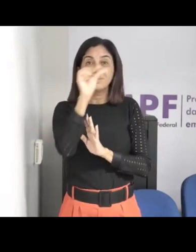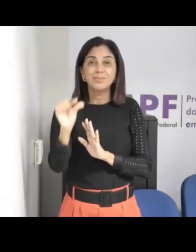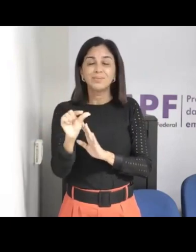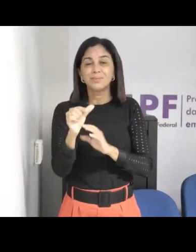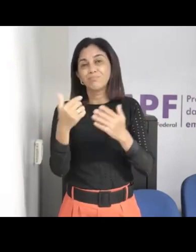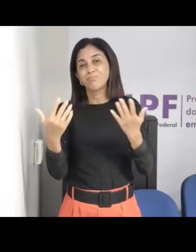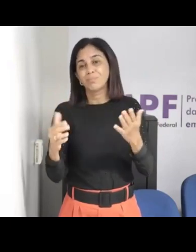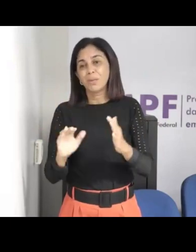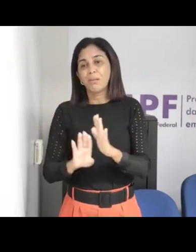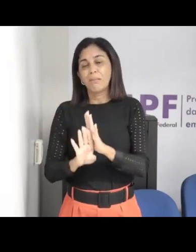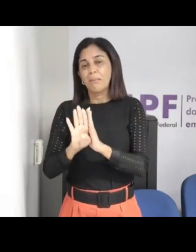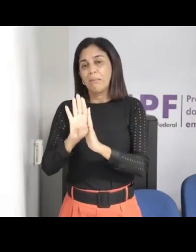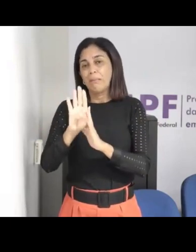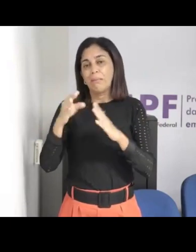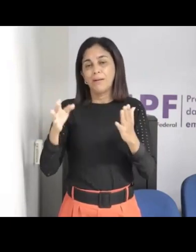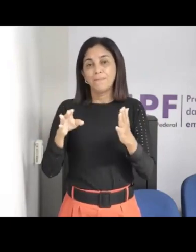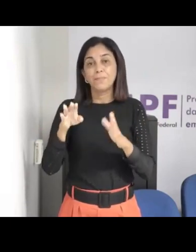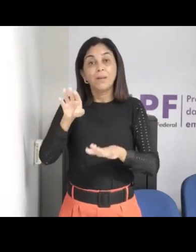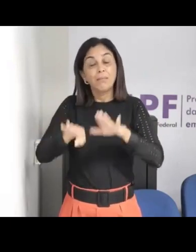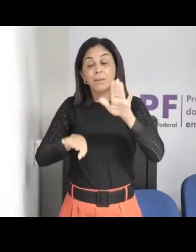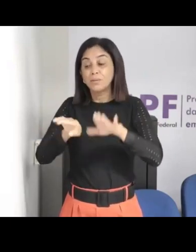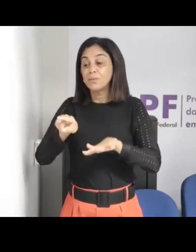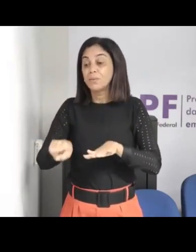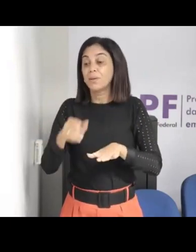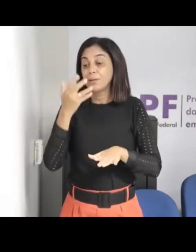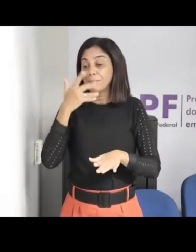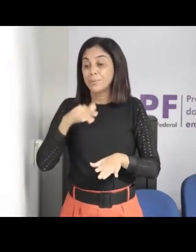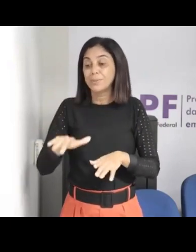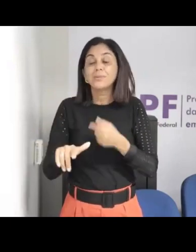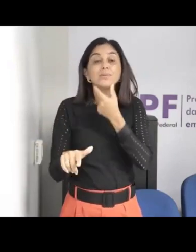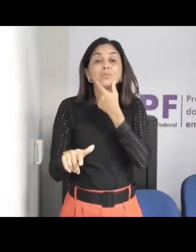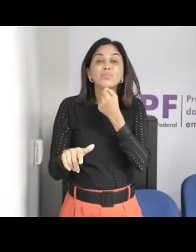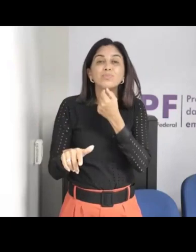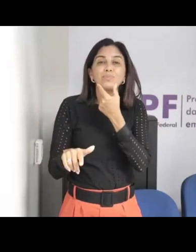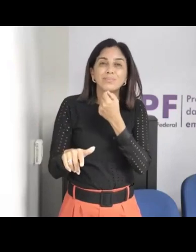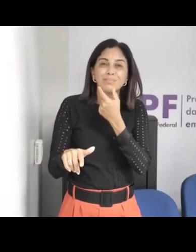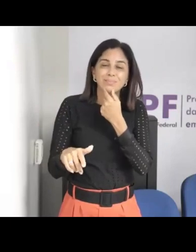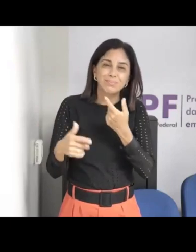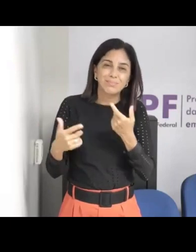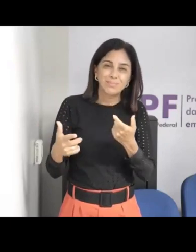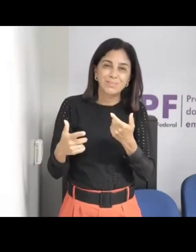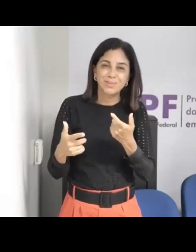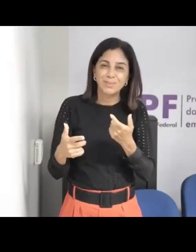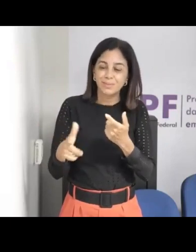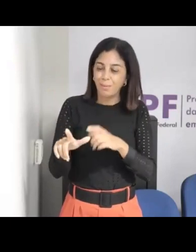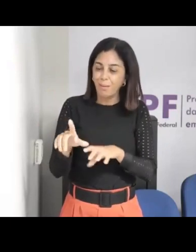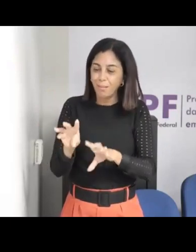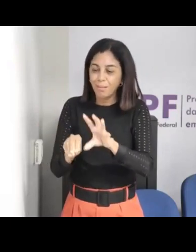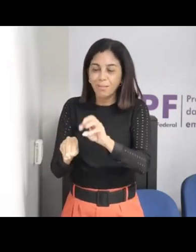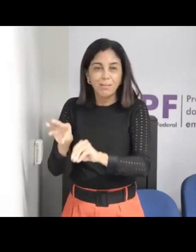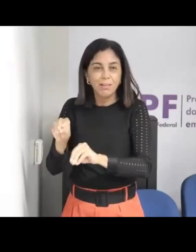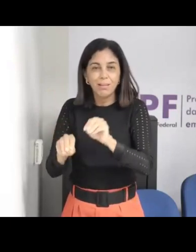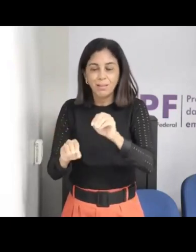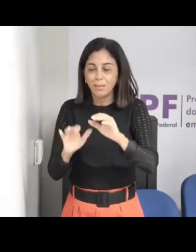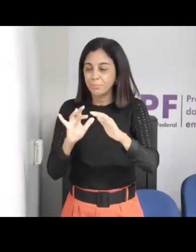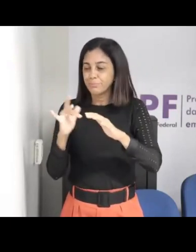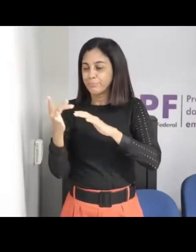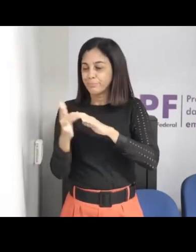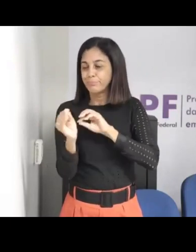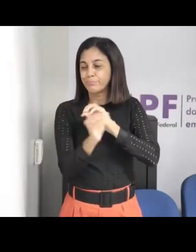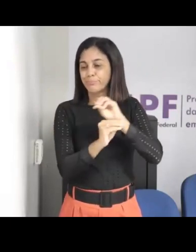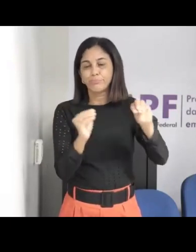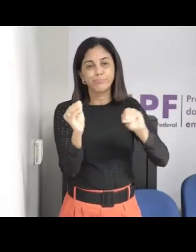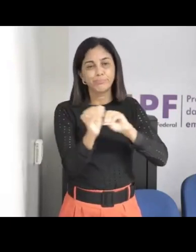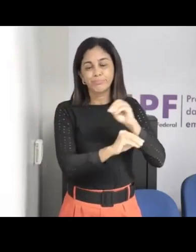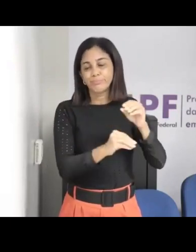de menininhos, né, então muitos meninos também são enganados online, e no presencial, e são abusados por padraços também da